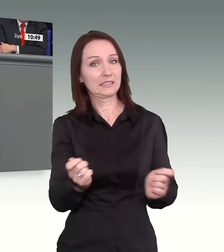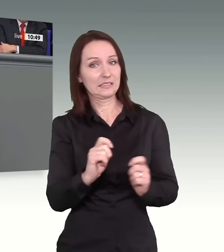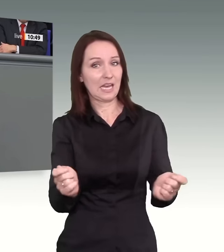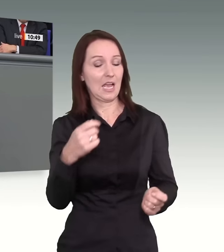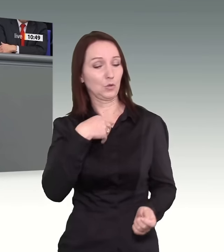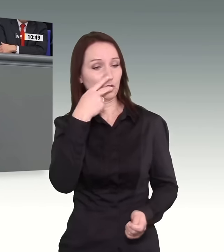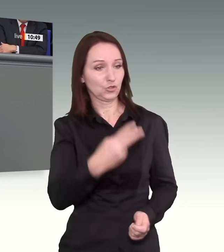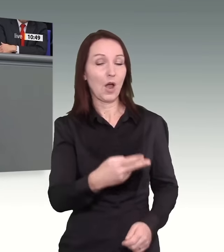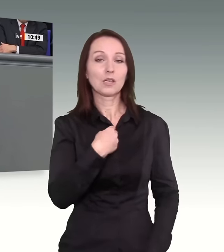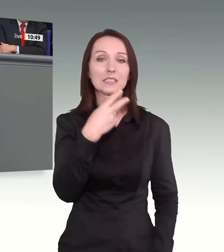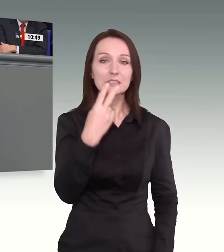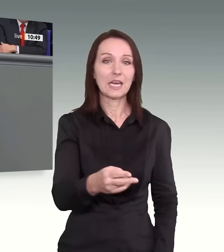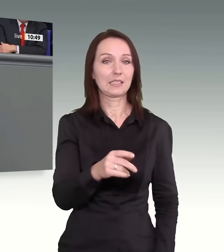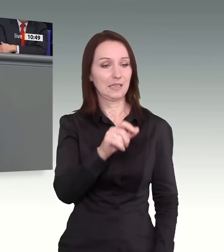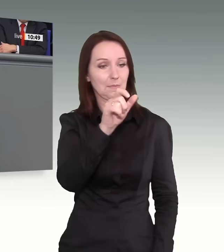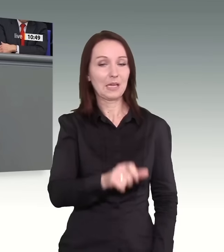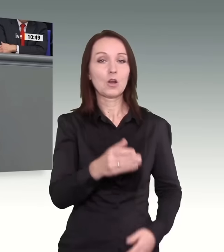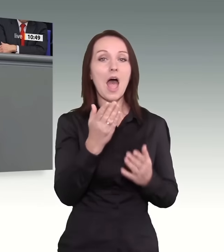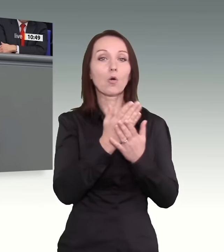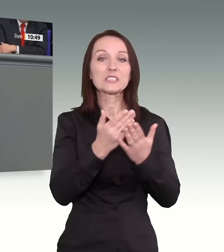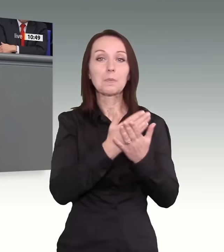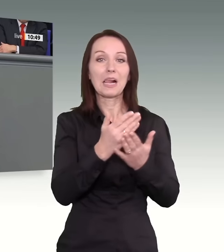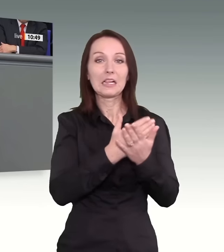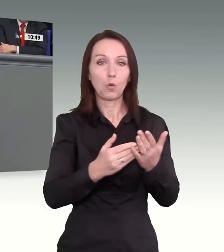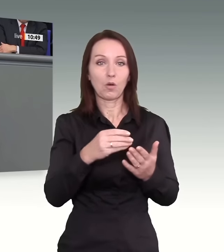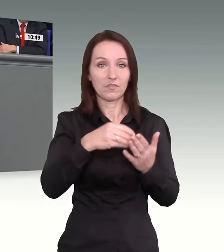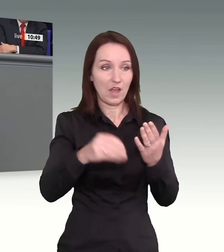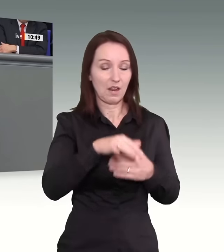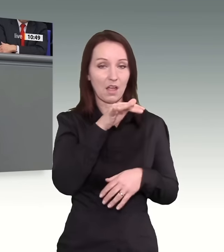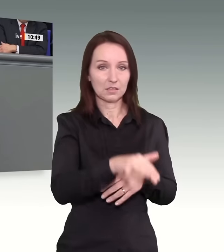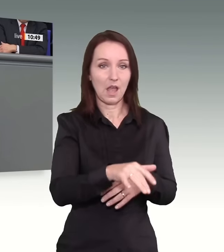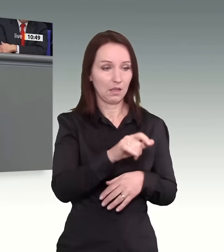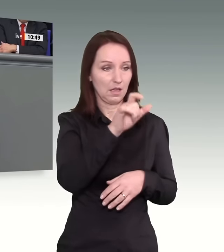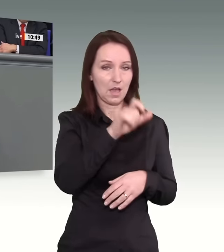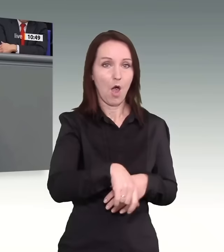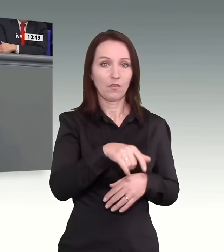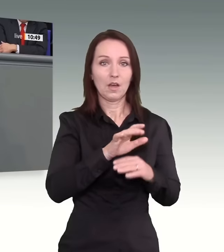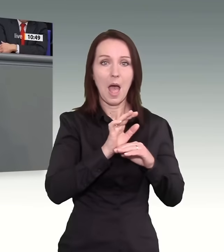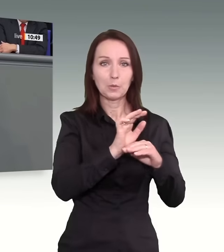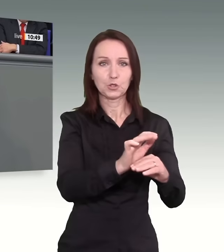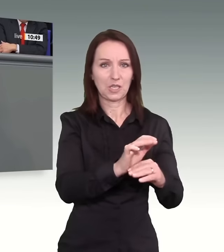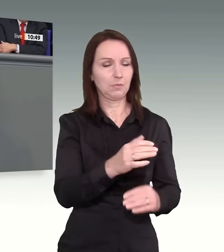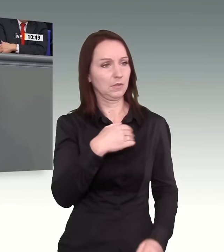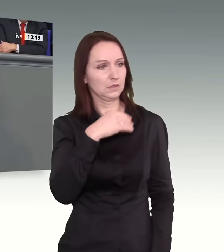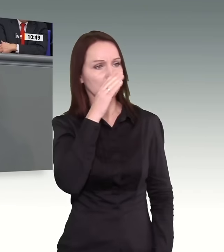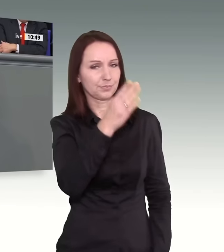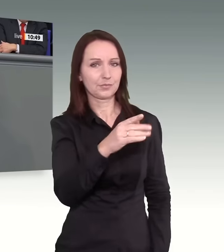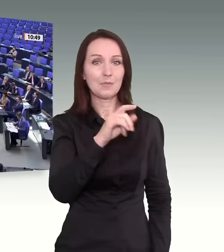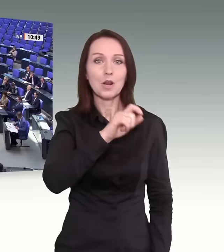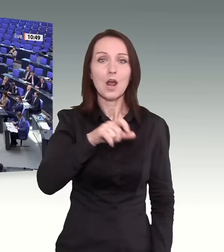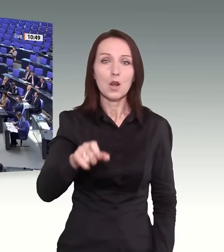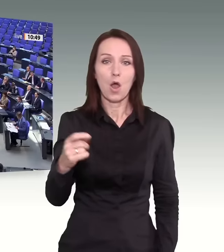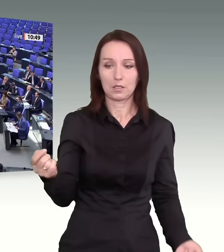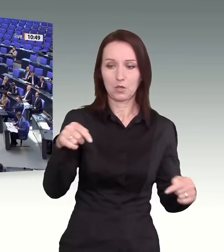Auszubildende abgeschoben werden. Es ist doch wirklich absurd, dass es für Menschen, die nach Deutschland kommen, die hier arbeiten wollen,